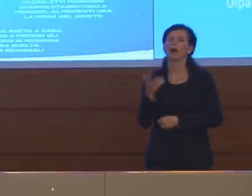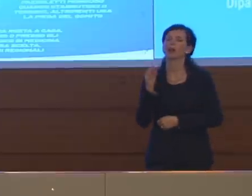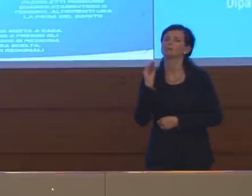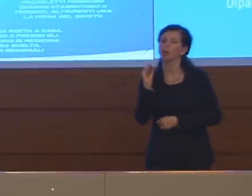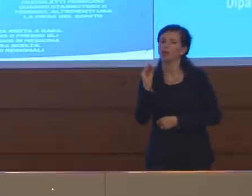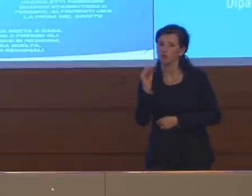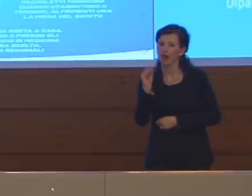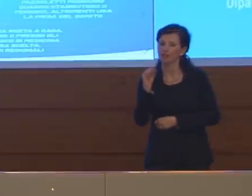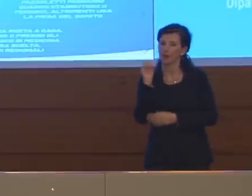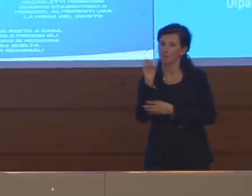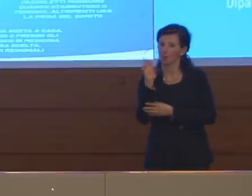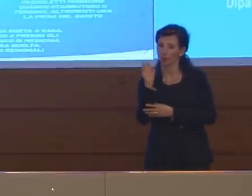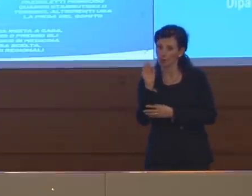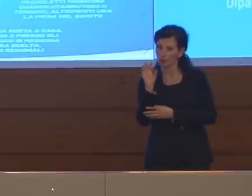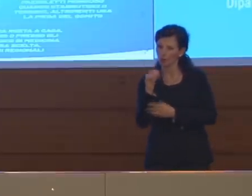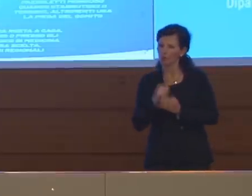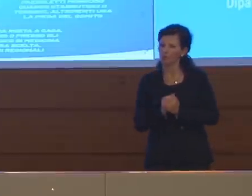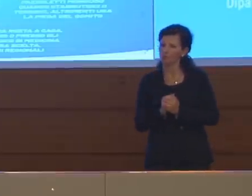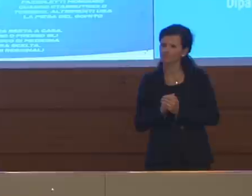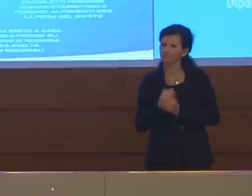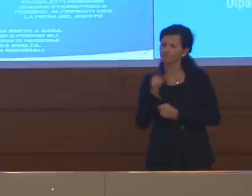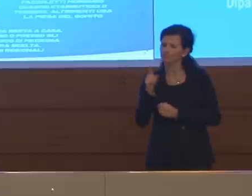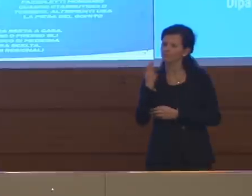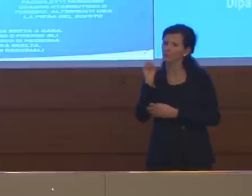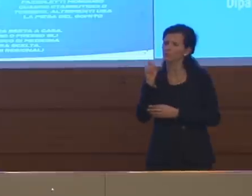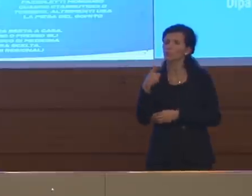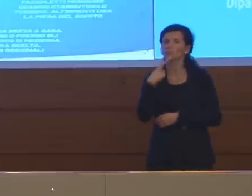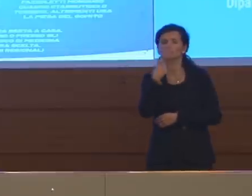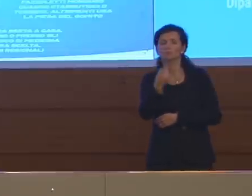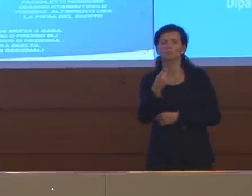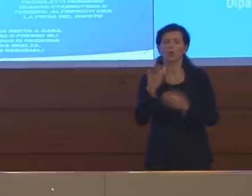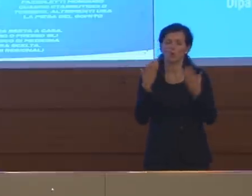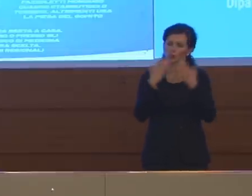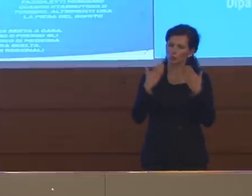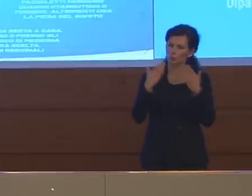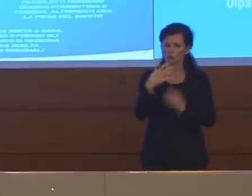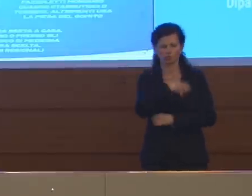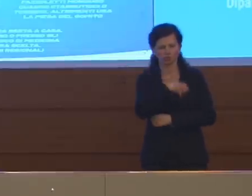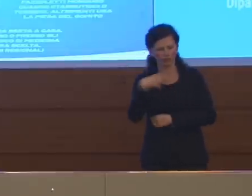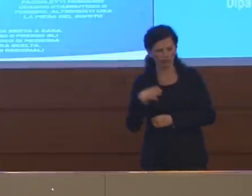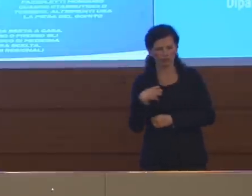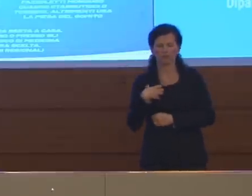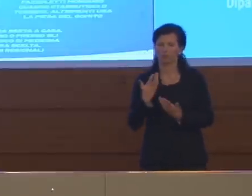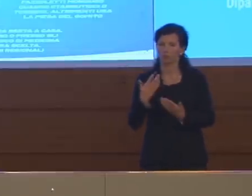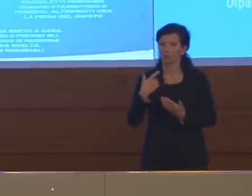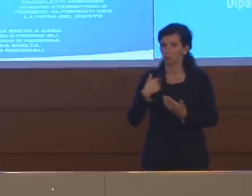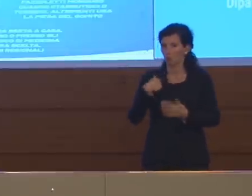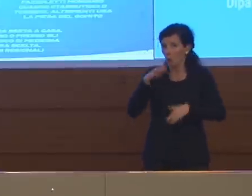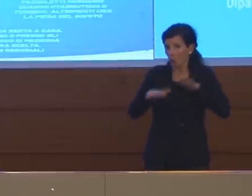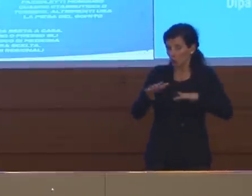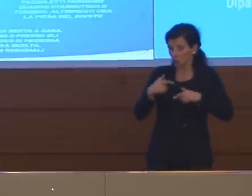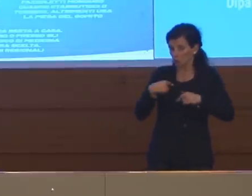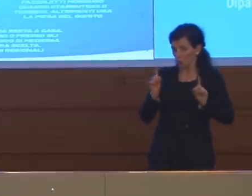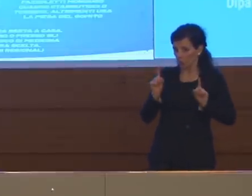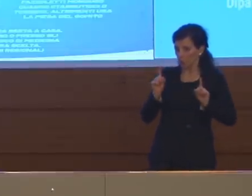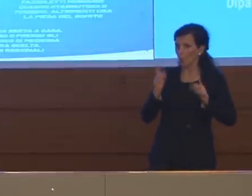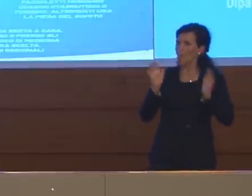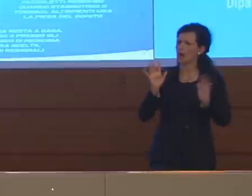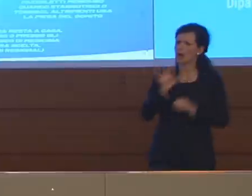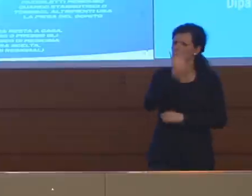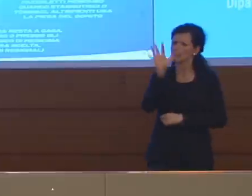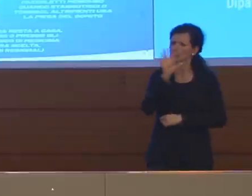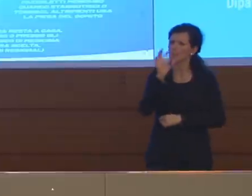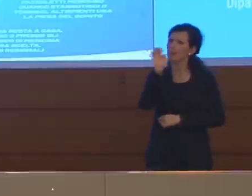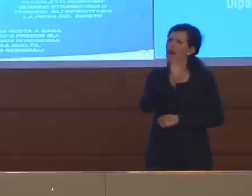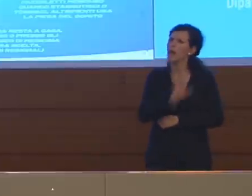professore. Lei ha citato studi scientifici, io non dubito che esistano, però mi sembra che in altri paesi europei, nella gran